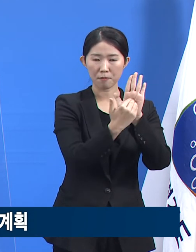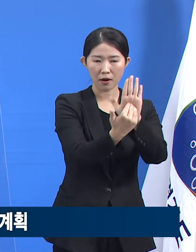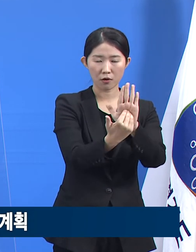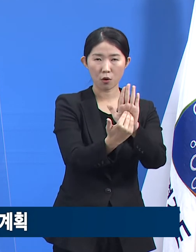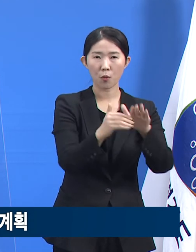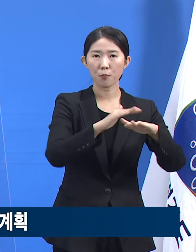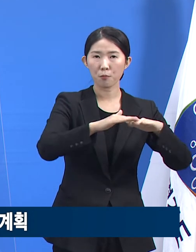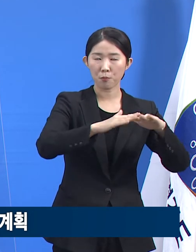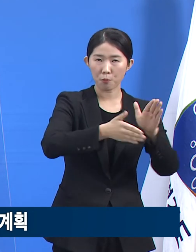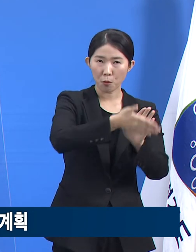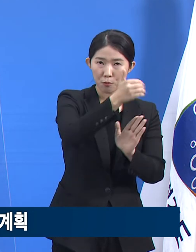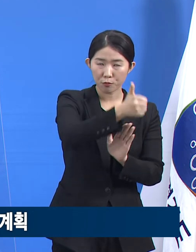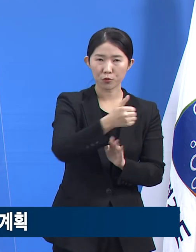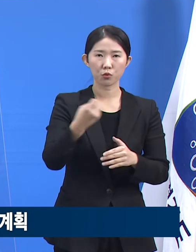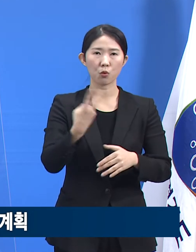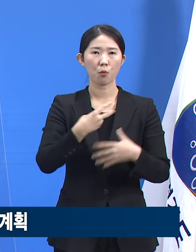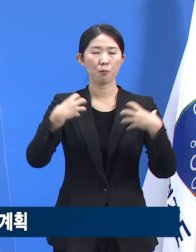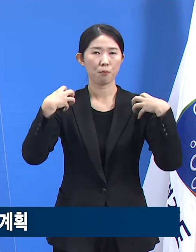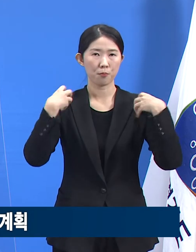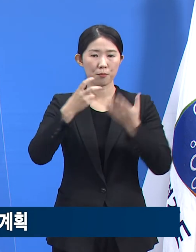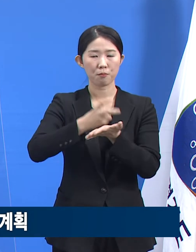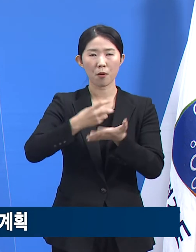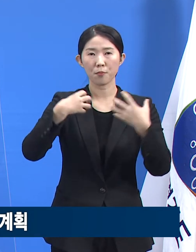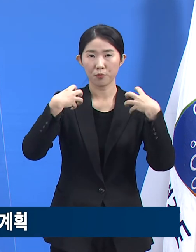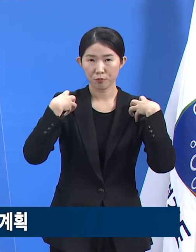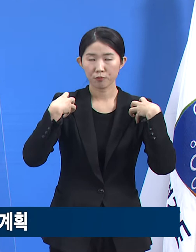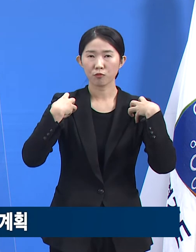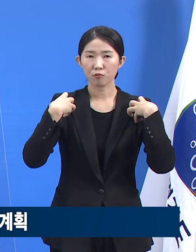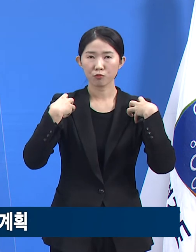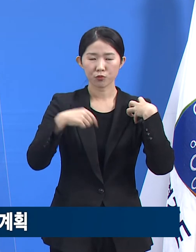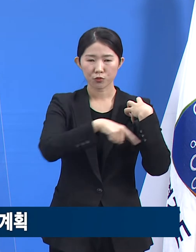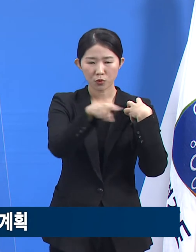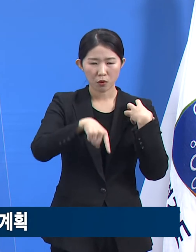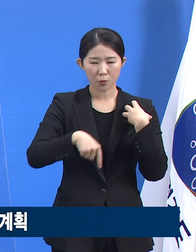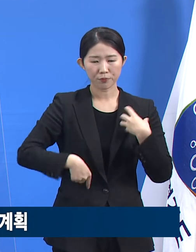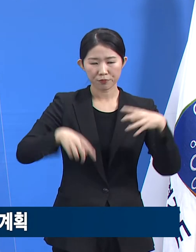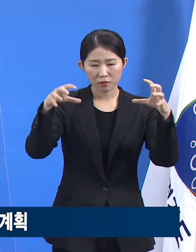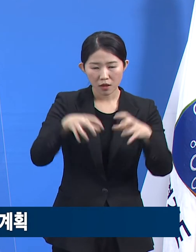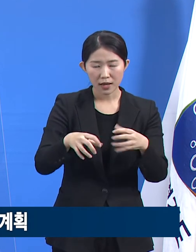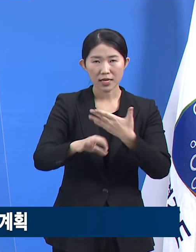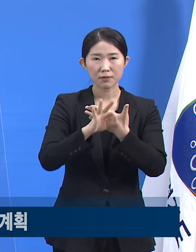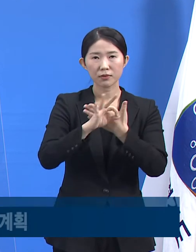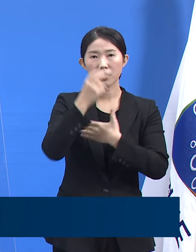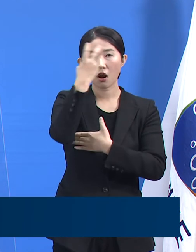외국인 대상 임시선별검사소 7개소를 설치합니다.